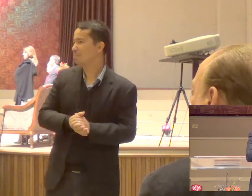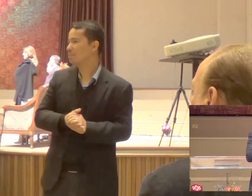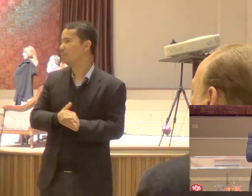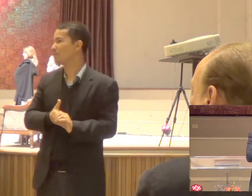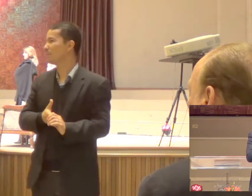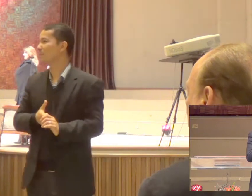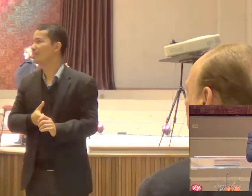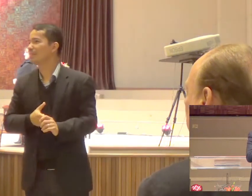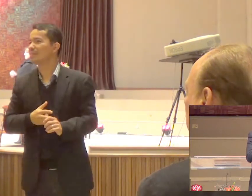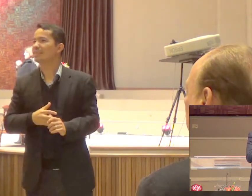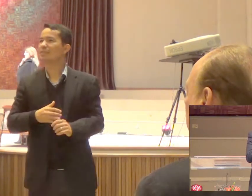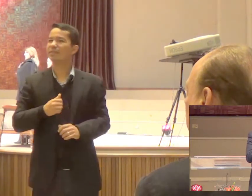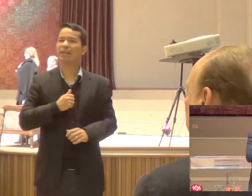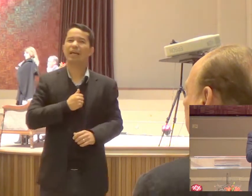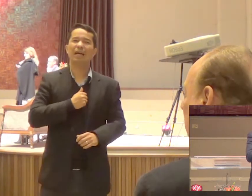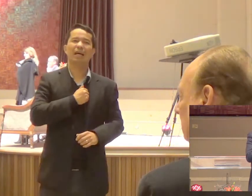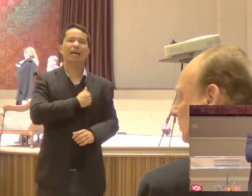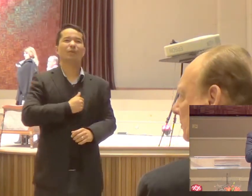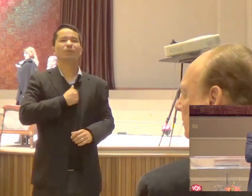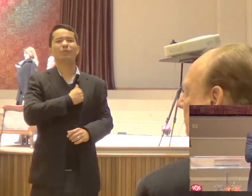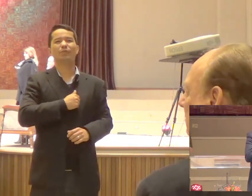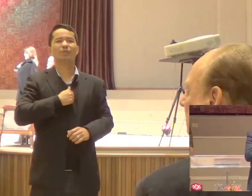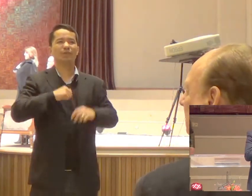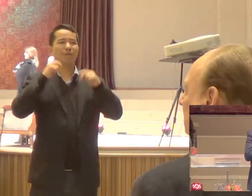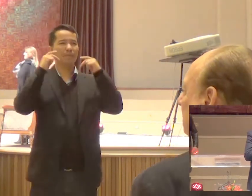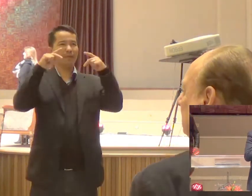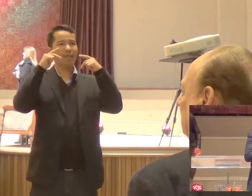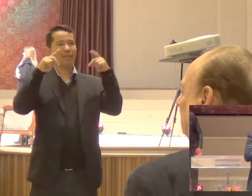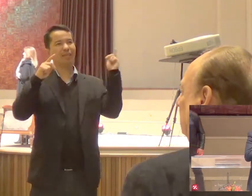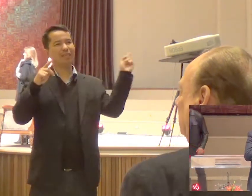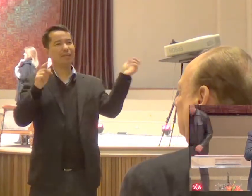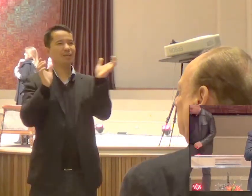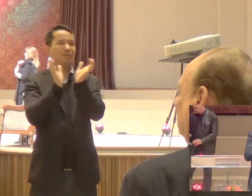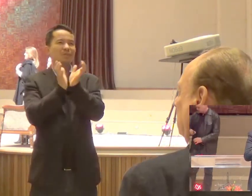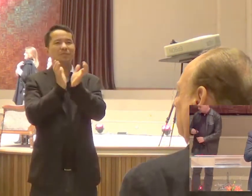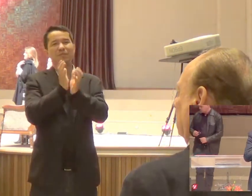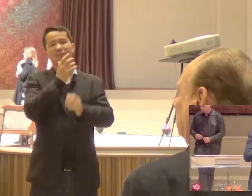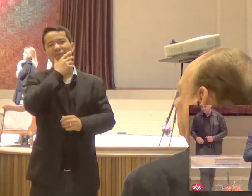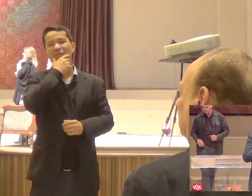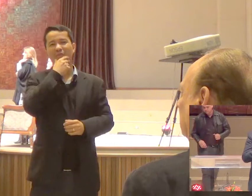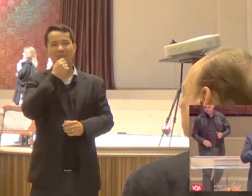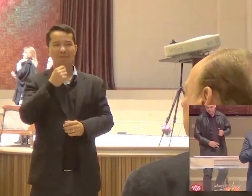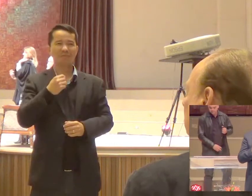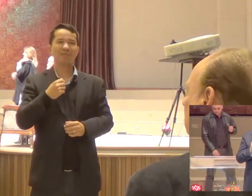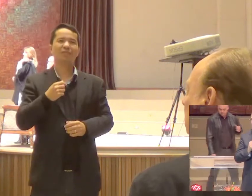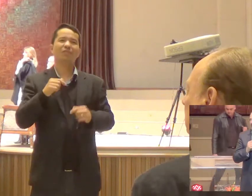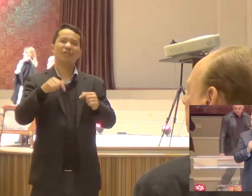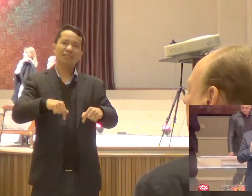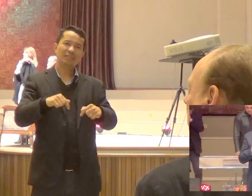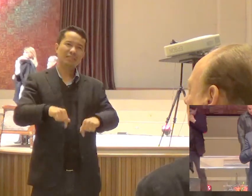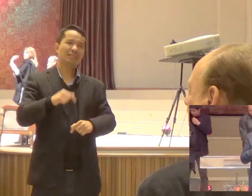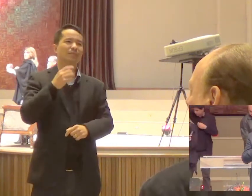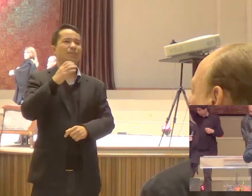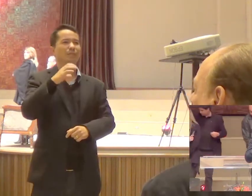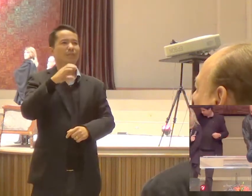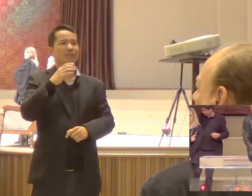Começo de agosto Eu preguei O meu último sermão Lá no Holy Hour E mesmo estando Em Curitiba Eu disse Eu não vou mais